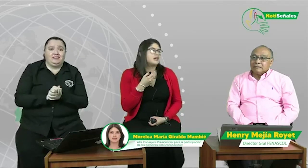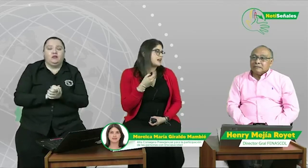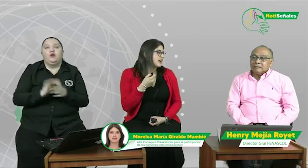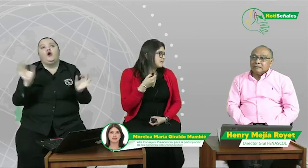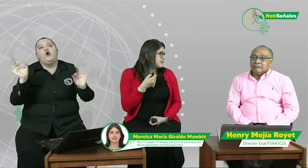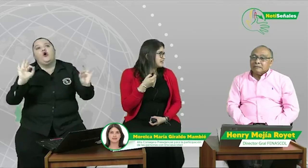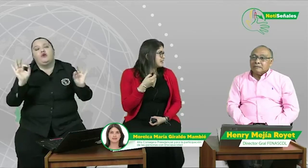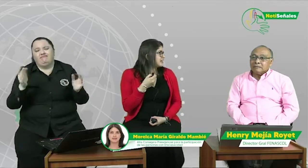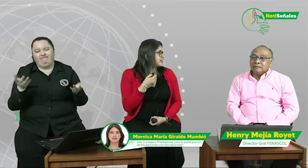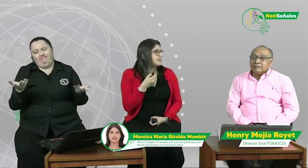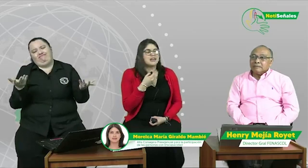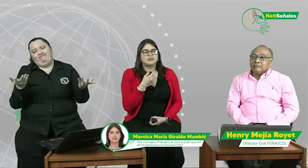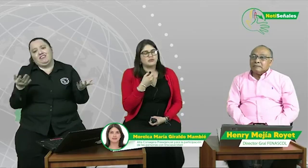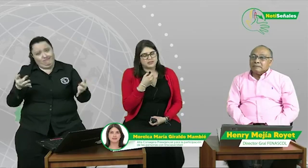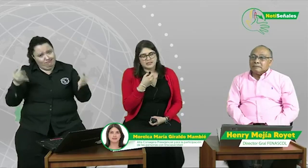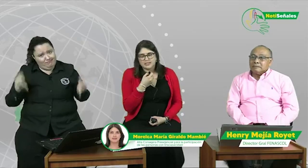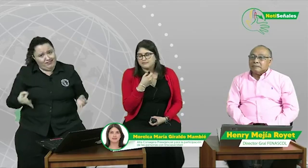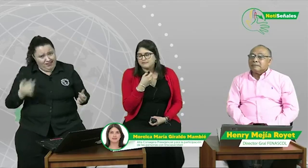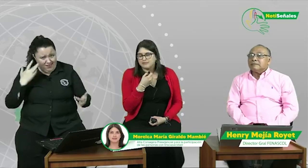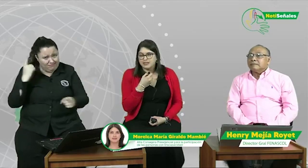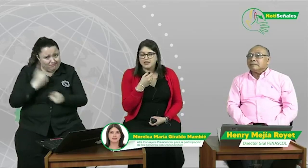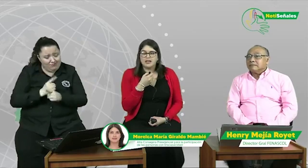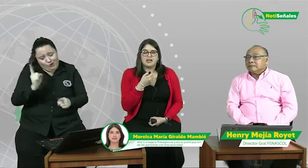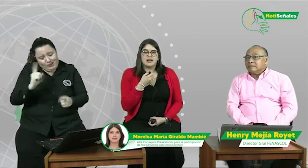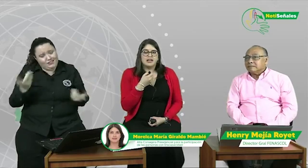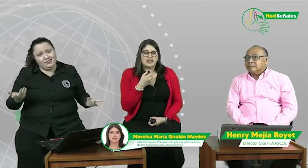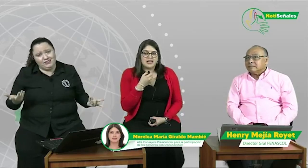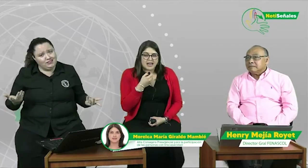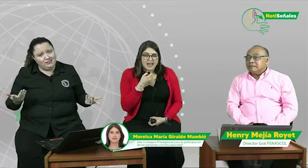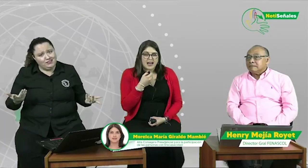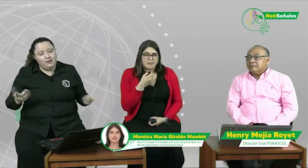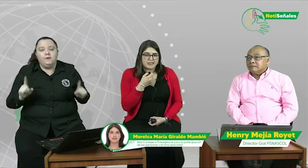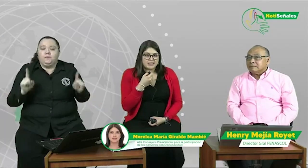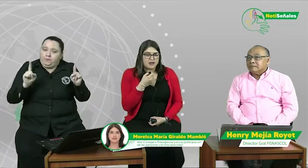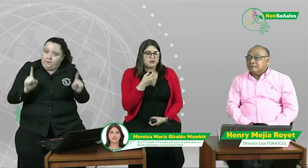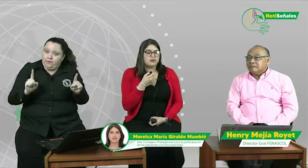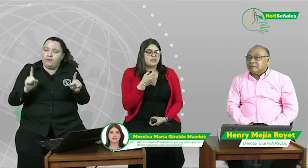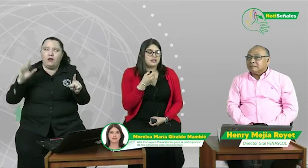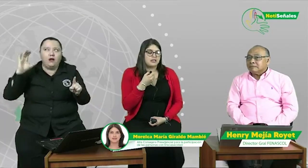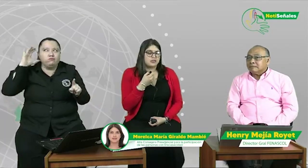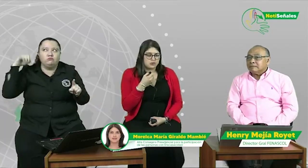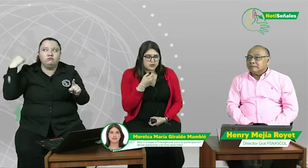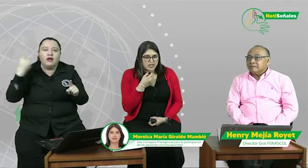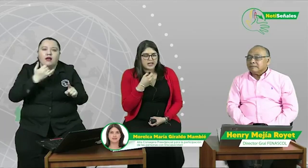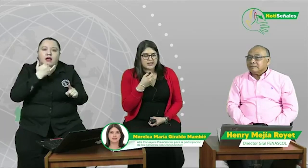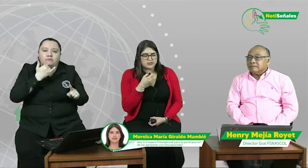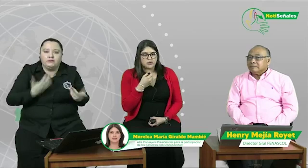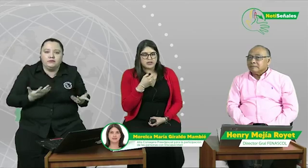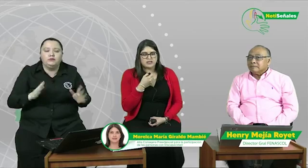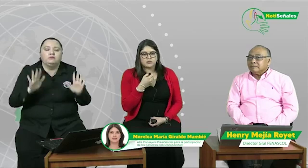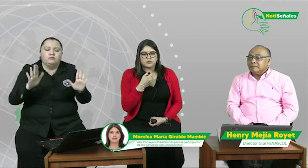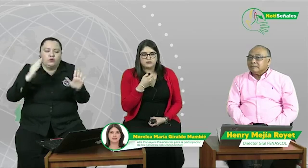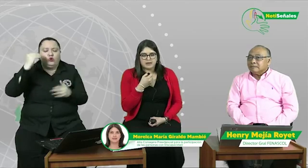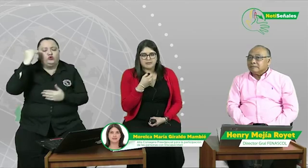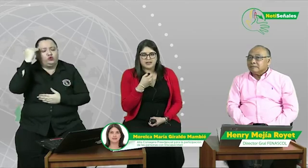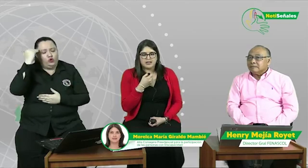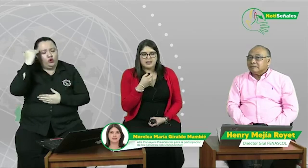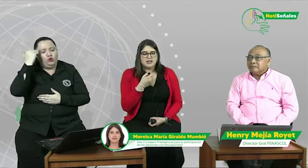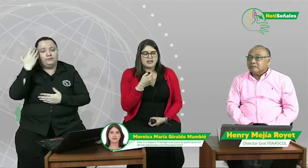Realmente, eso no es así. ¿Qué ha pasado? Y yo sé que esto es un tema que